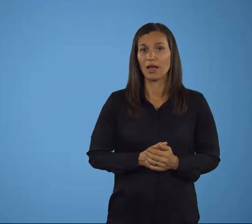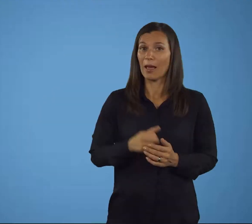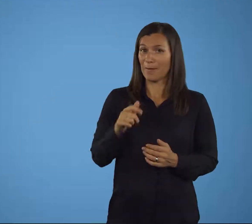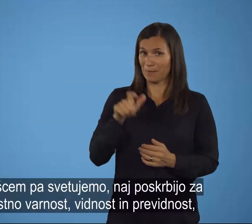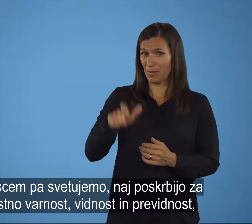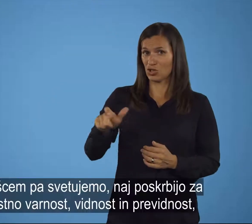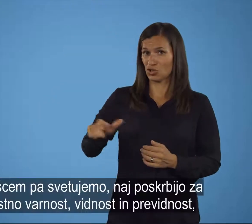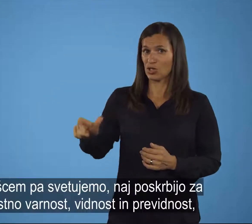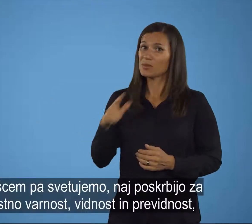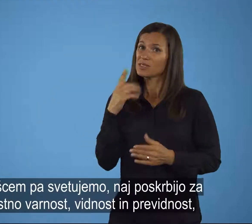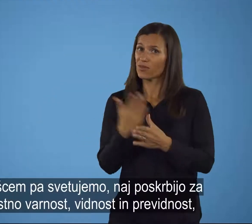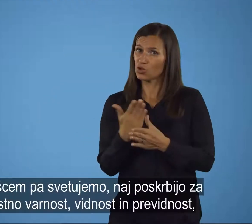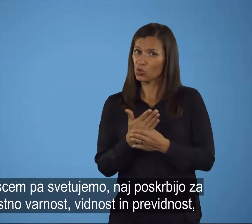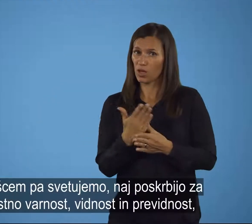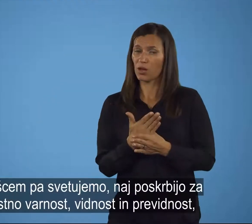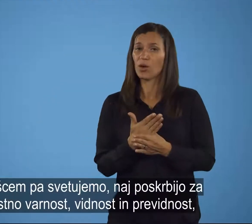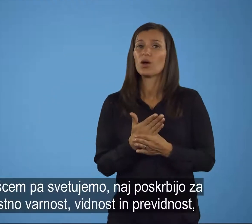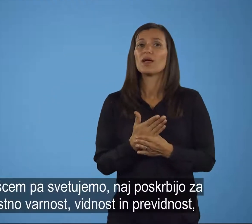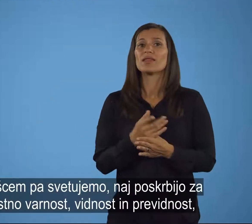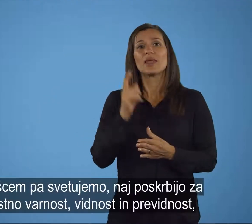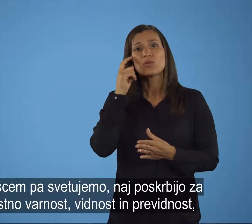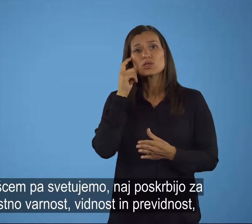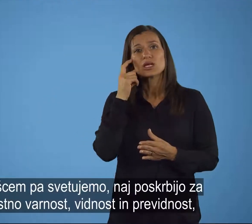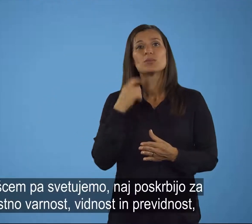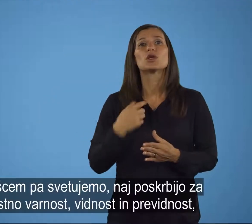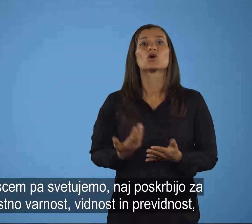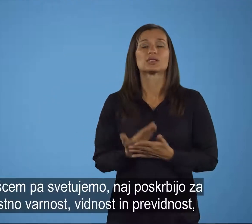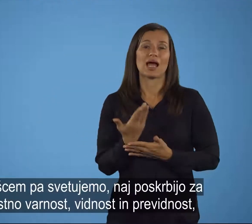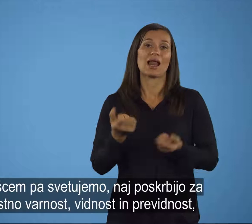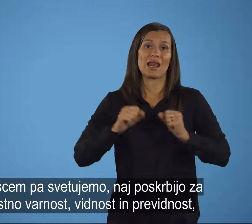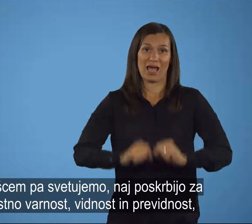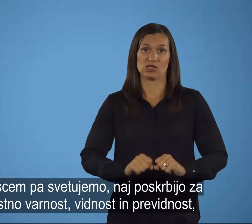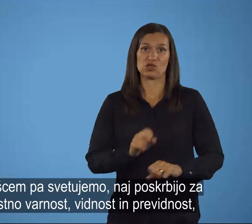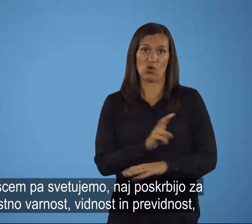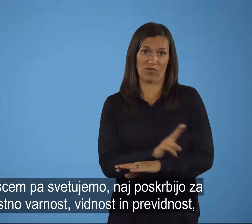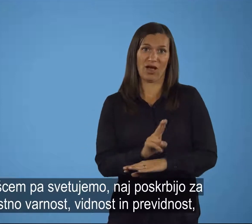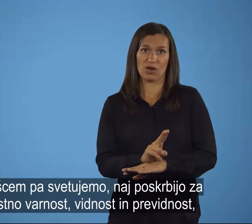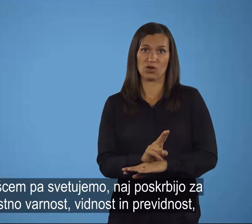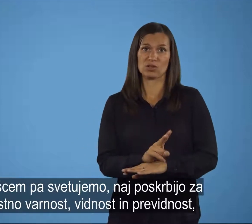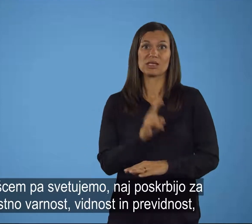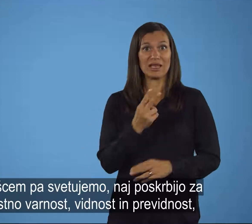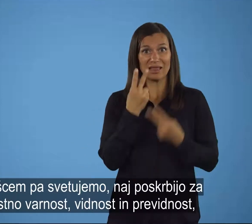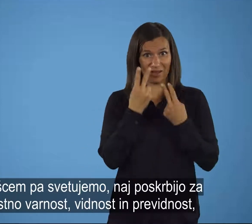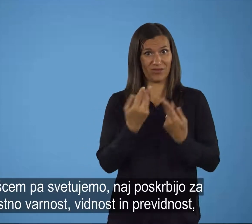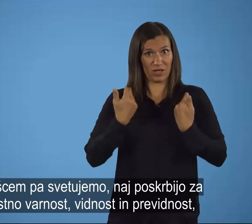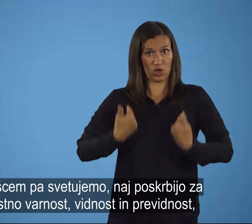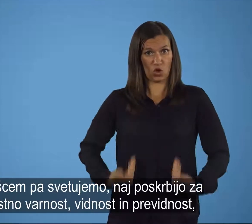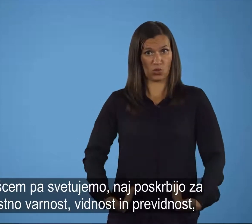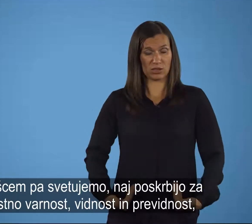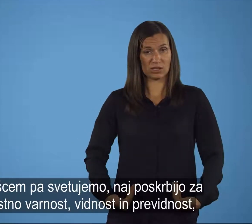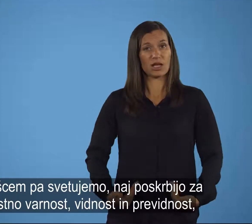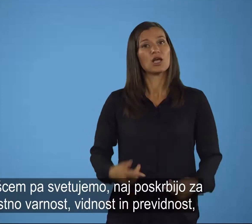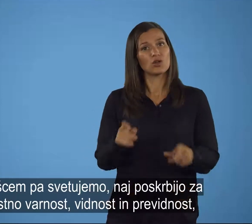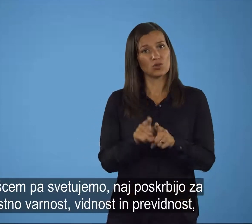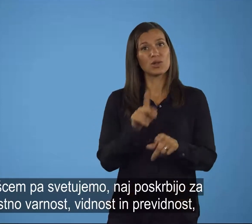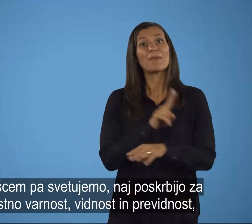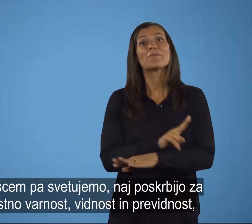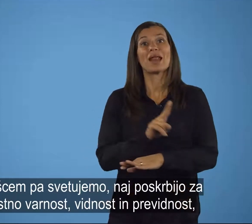Pešcem pa svetujemo, poskrbijo za lastno varnost, vidnost in previdnost, pa tudi sicer naj upoštevajo